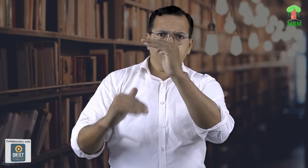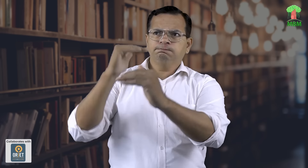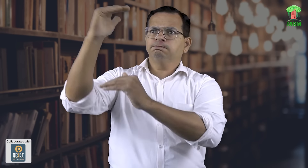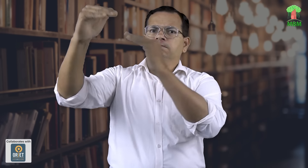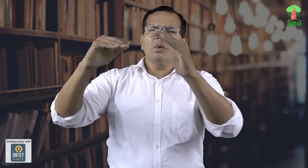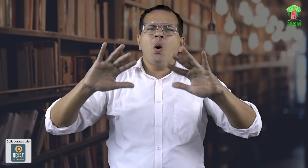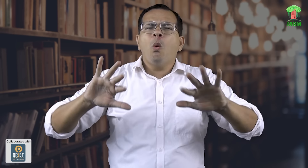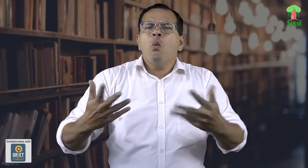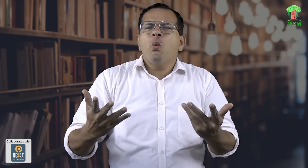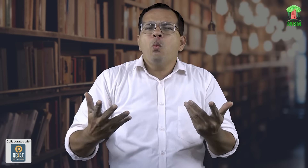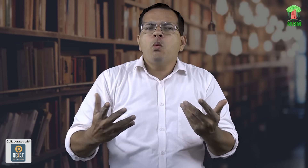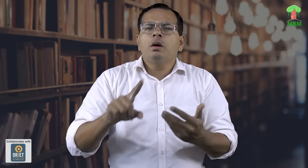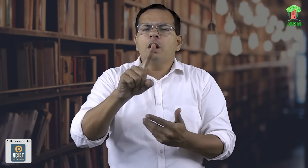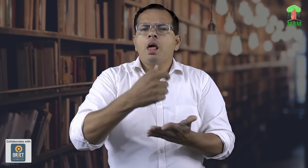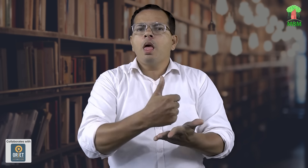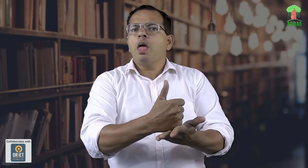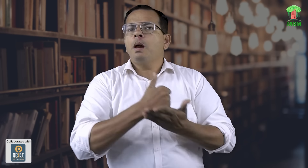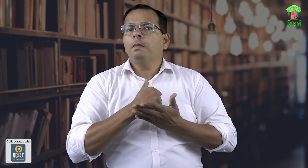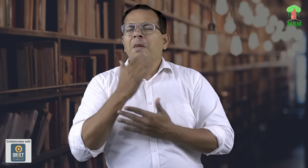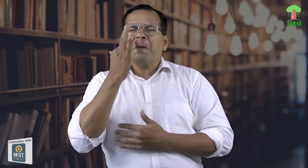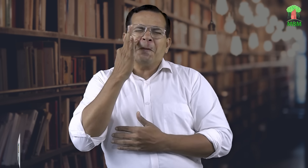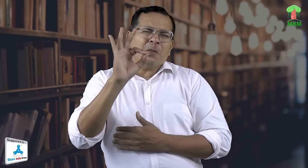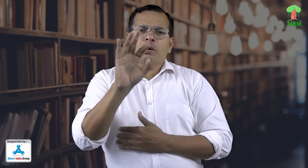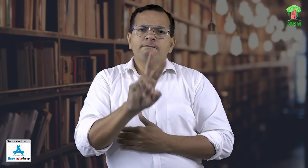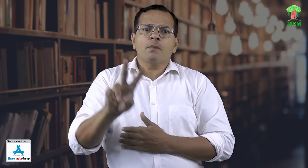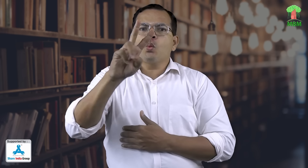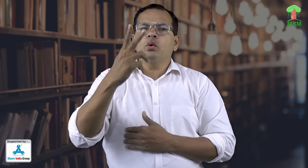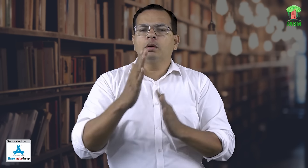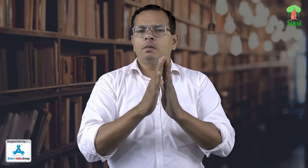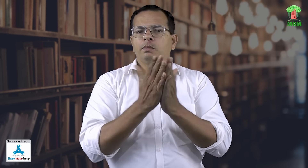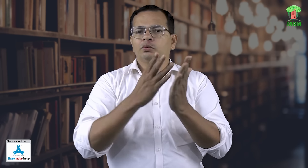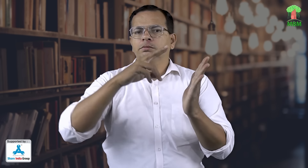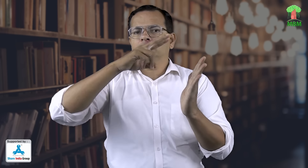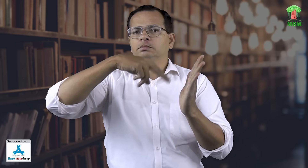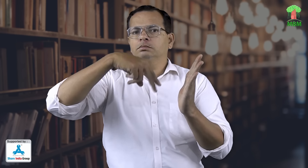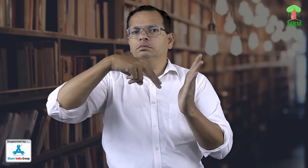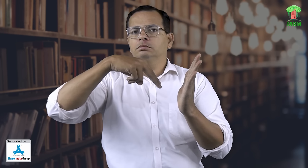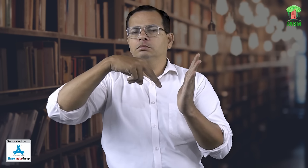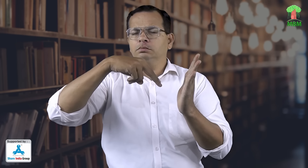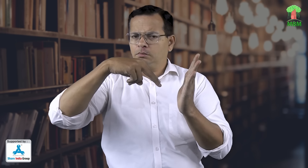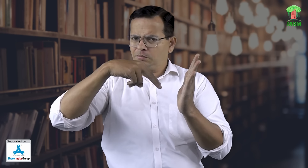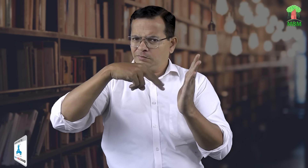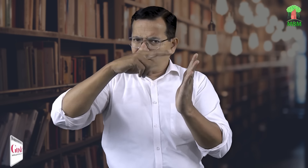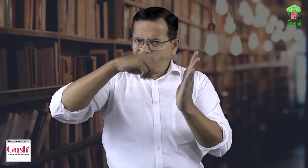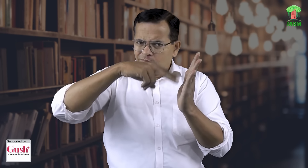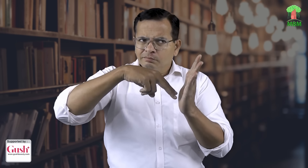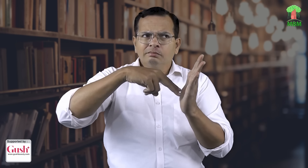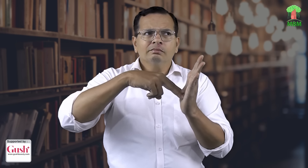लिए क्या और शक्स चीज है वो सबसे मददगार चीज जो होती है वो होती है किताबों को पढ़ना किताबों को